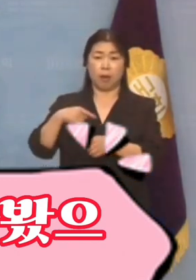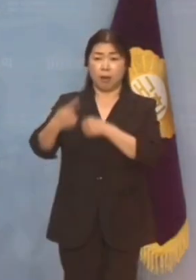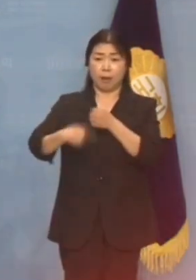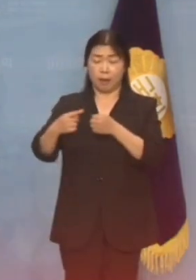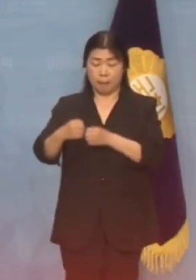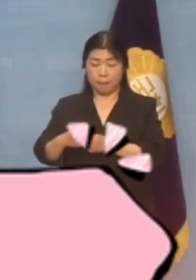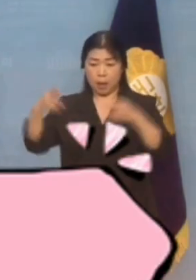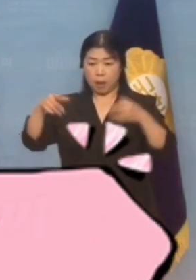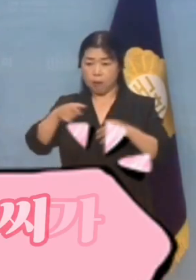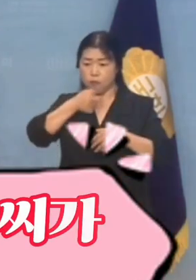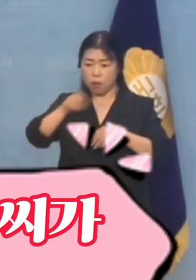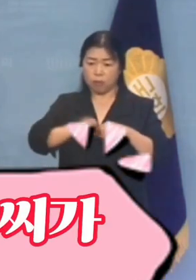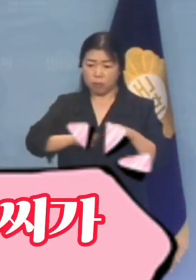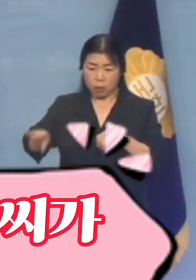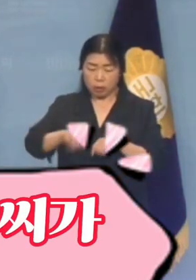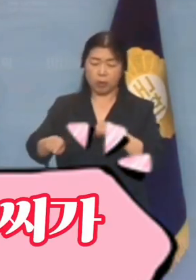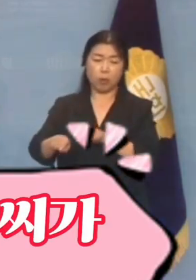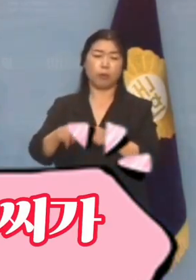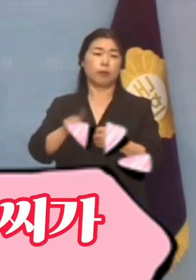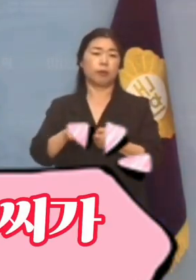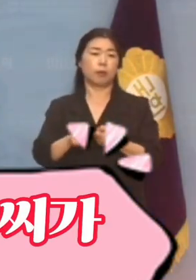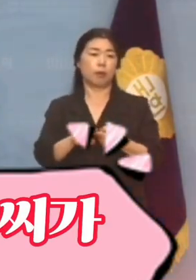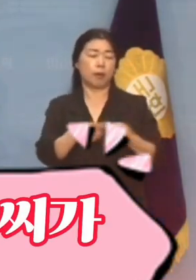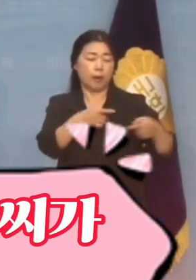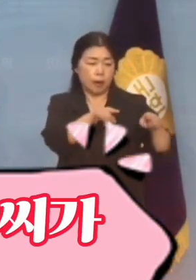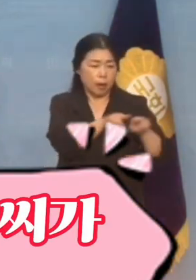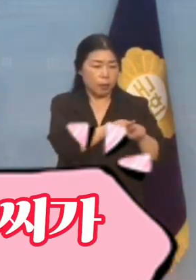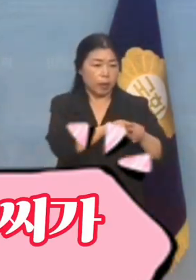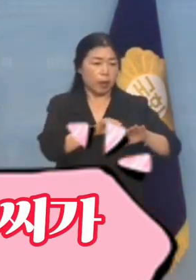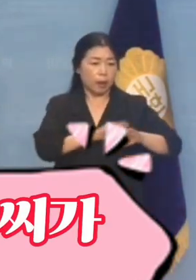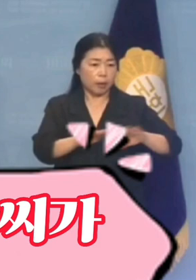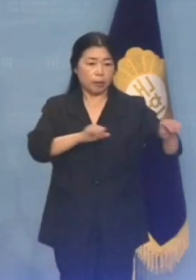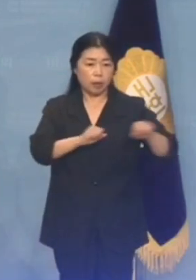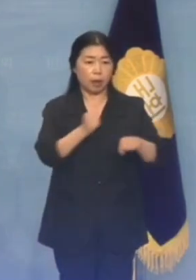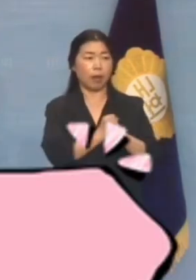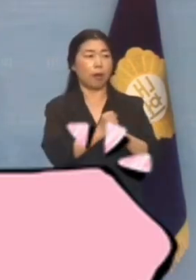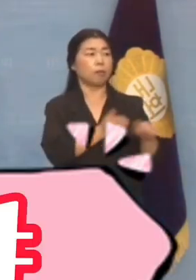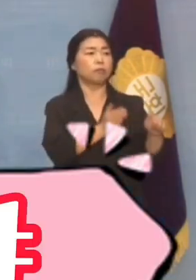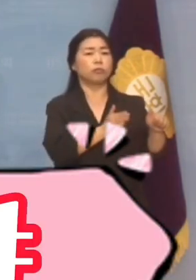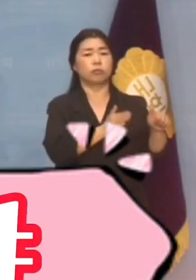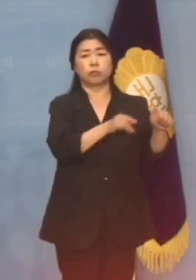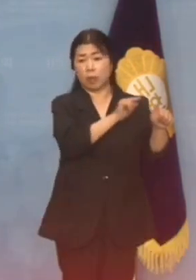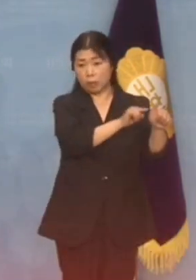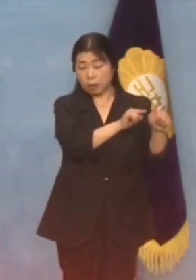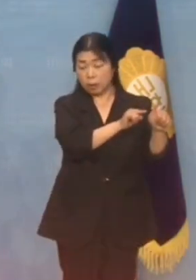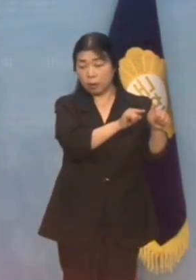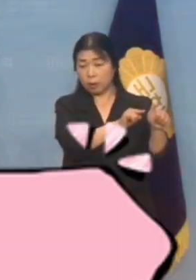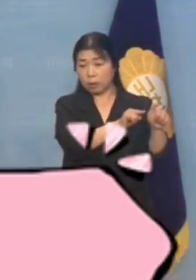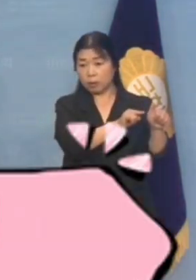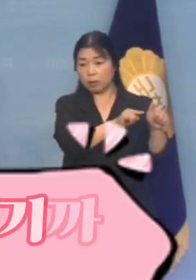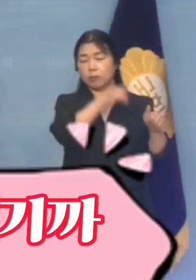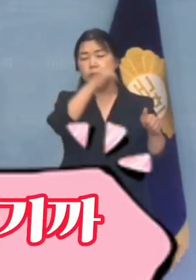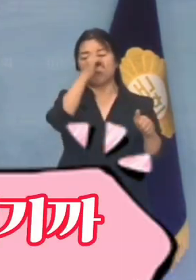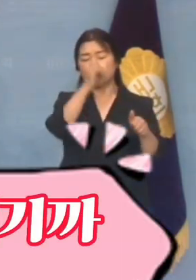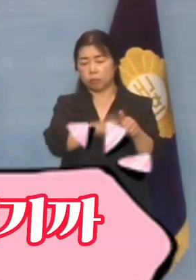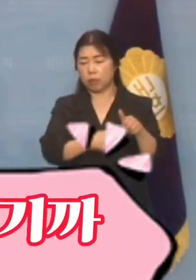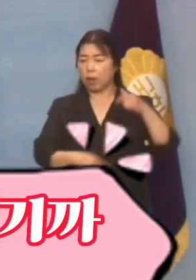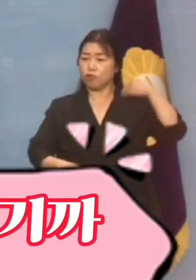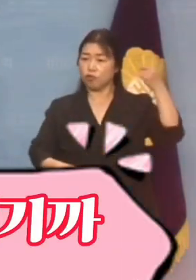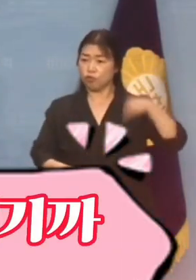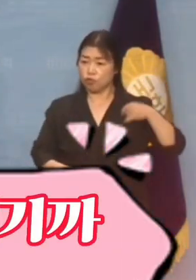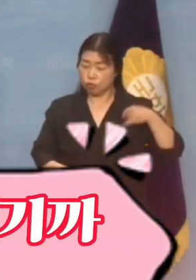좋겠다며 정쟁과 선동의 불씨가 꺼지셔라 급기야 중국에